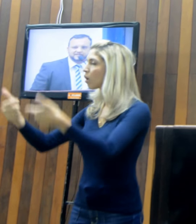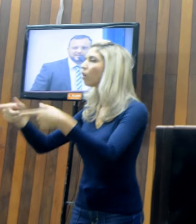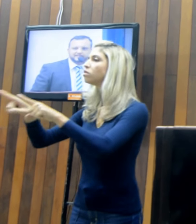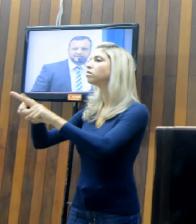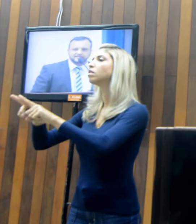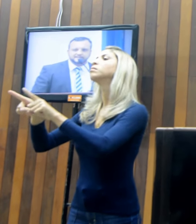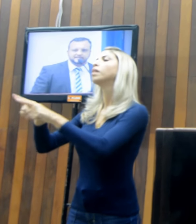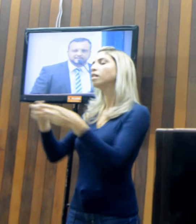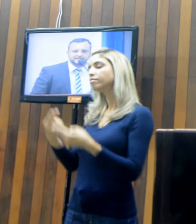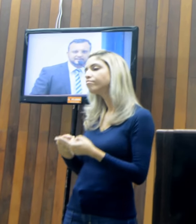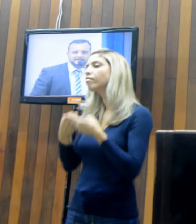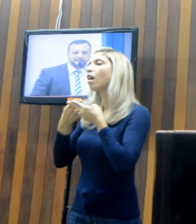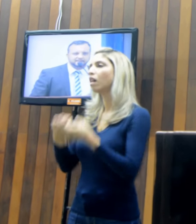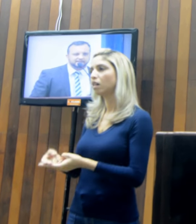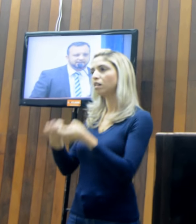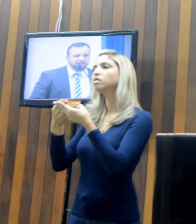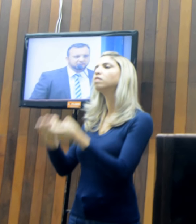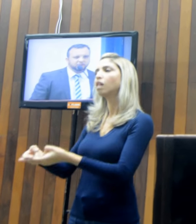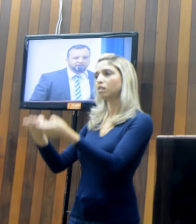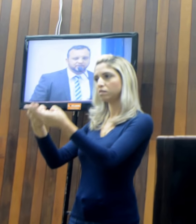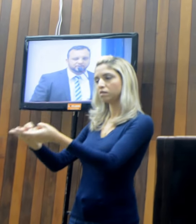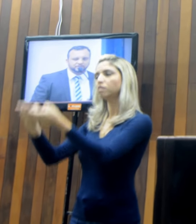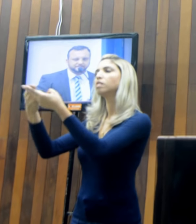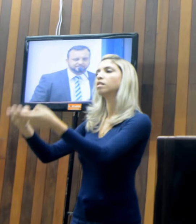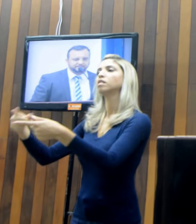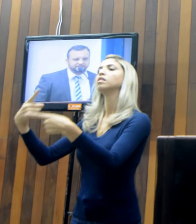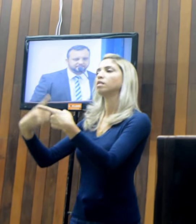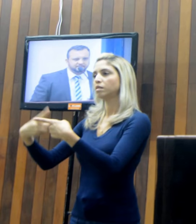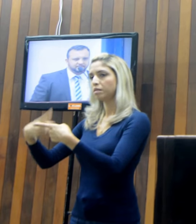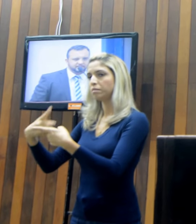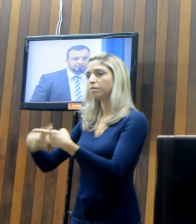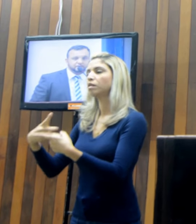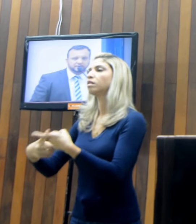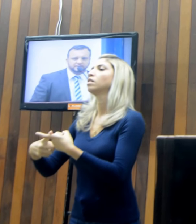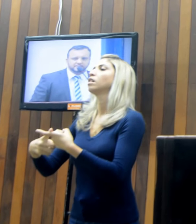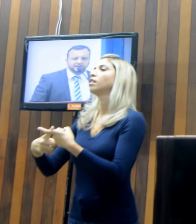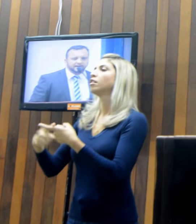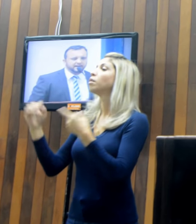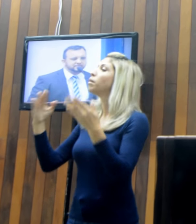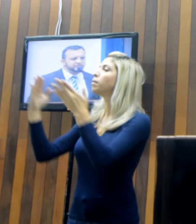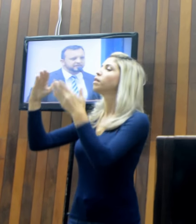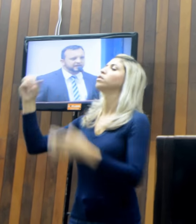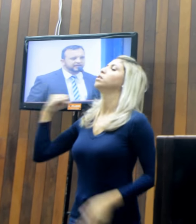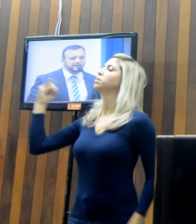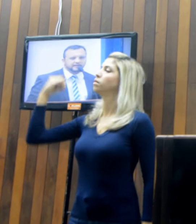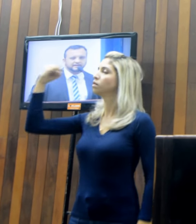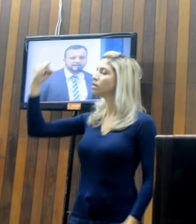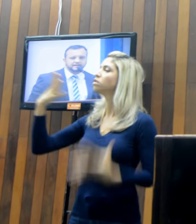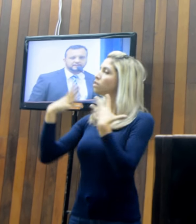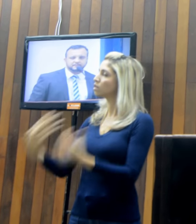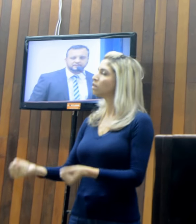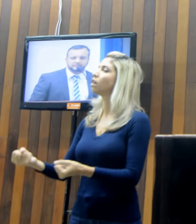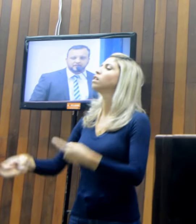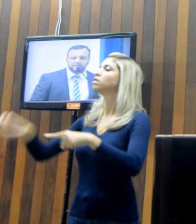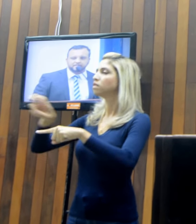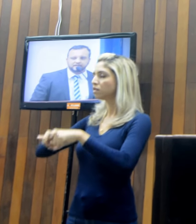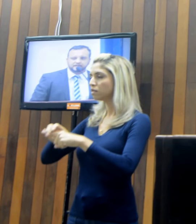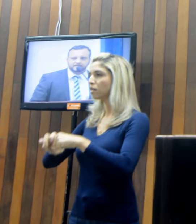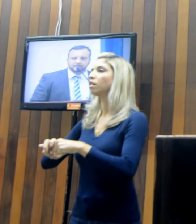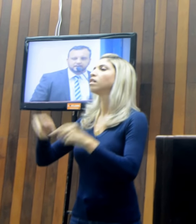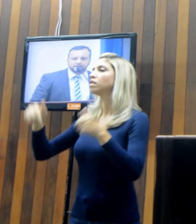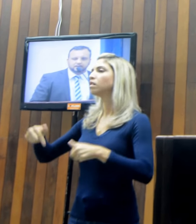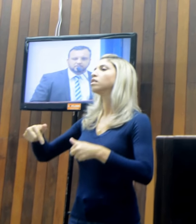nesse momento importante que era assumir a cadeira da Câmara Municipal.